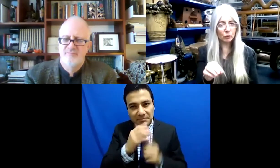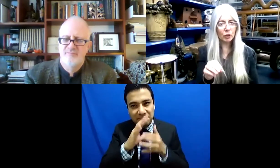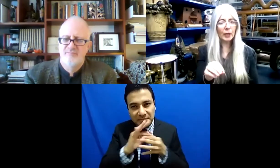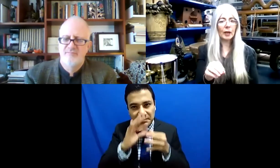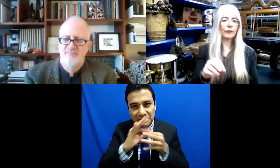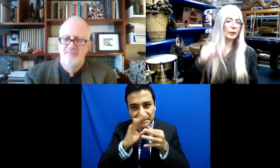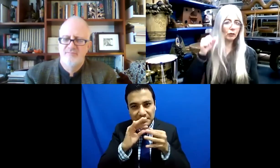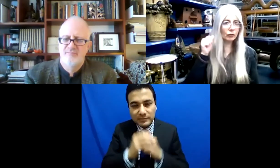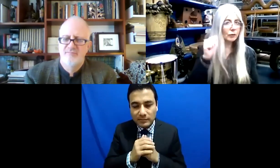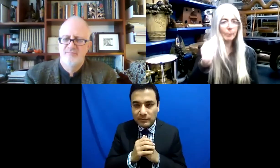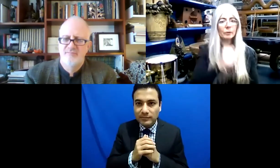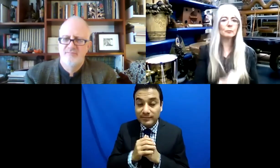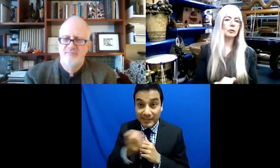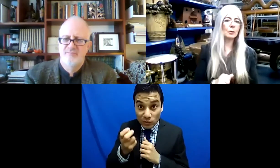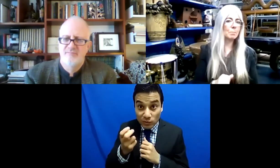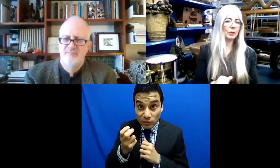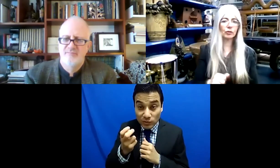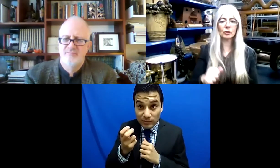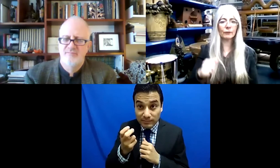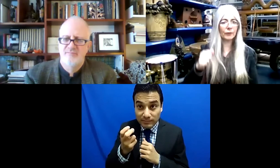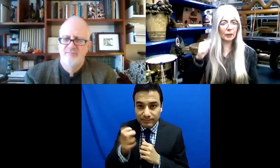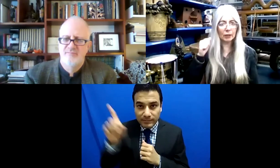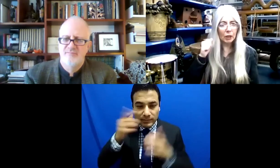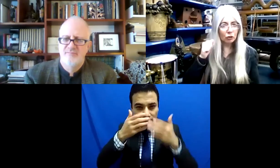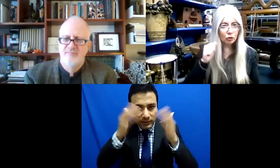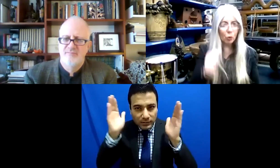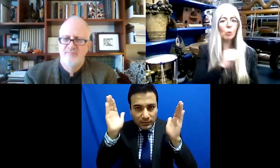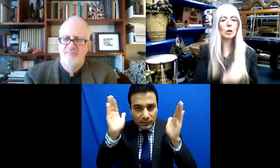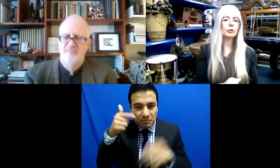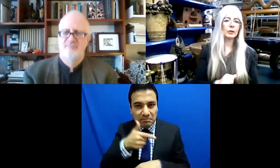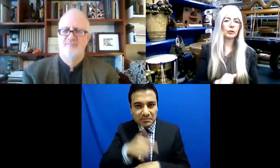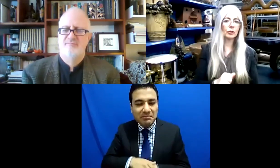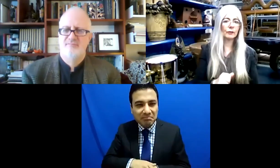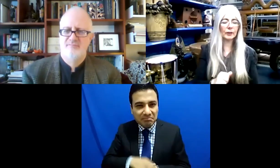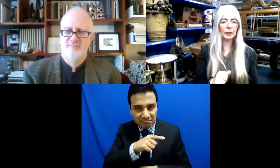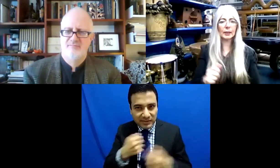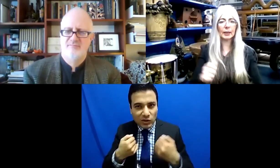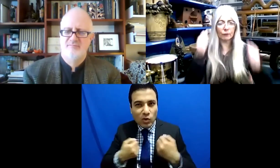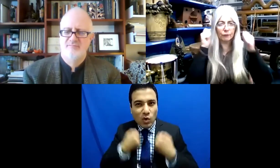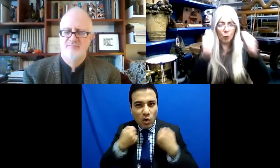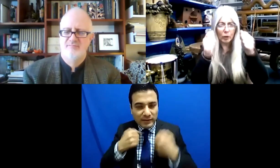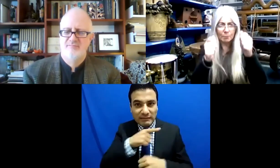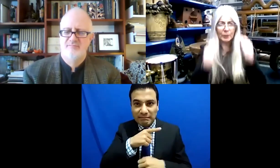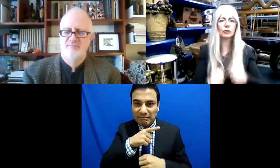esa historia y con eso descubrieron que había una jovencita perca, muy tenaz,